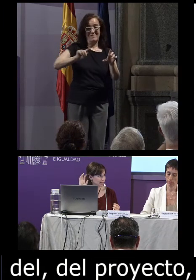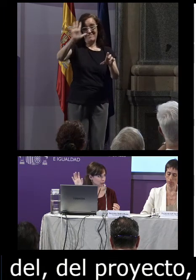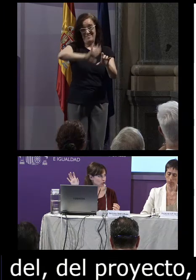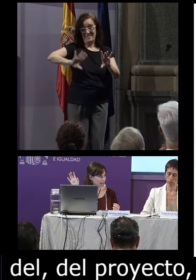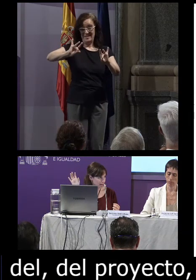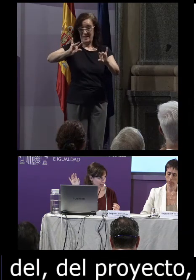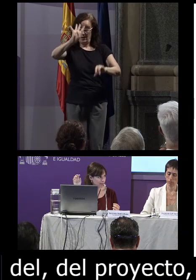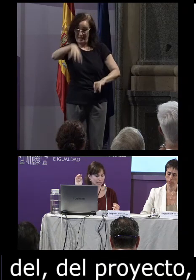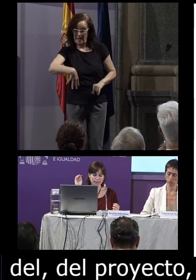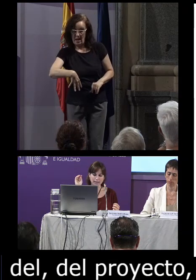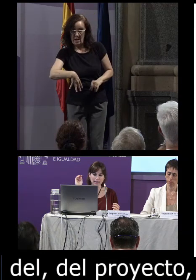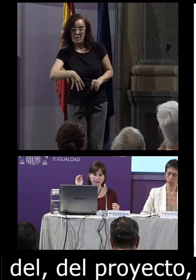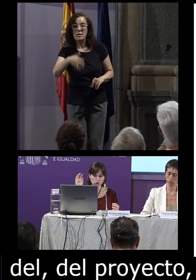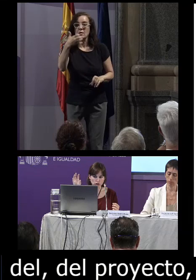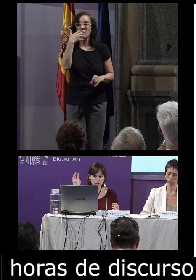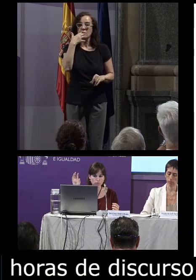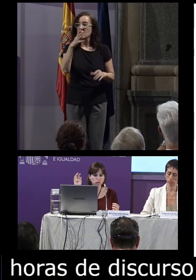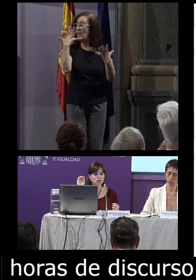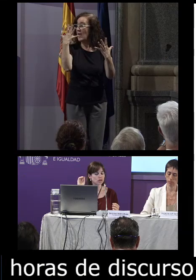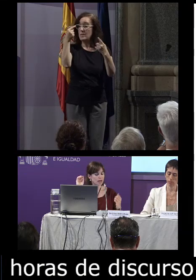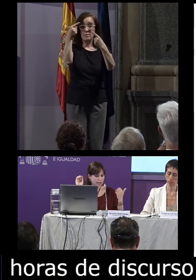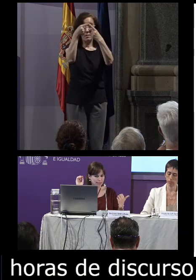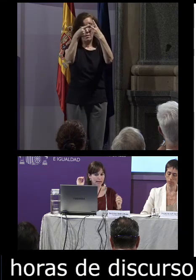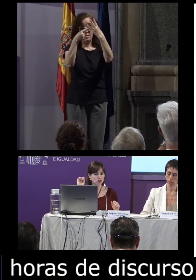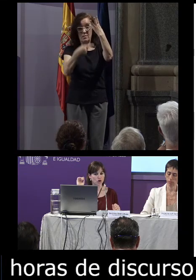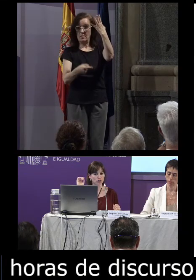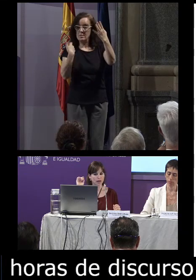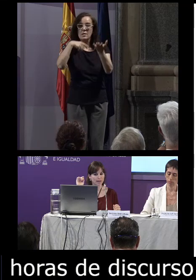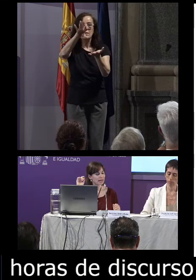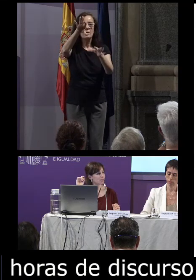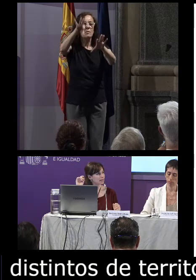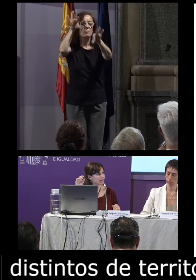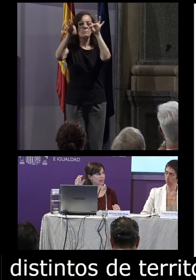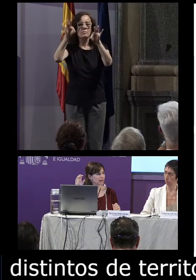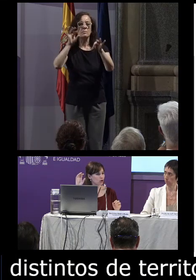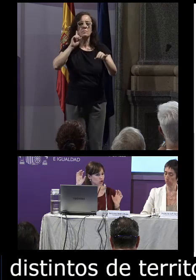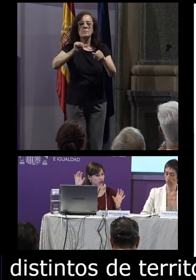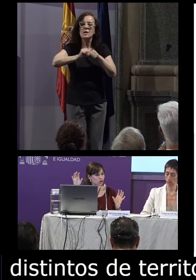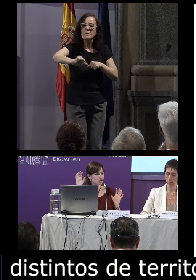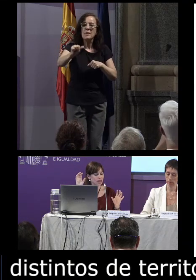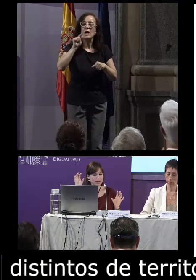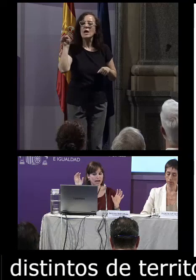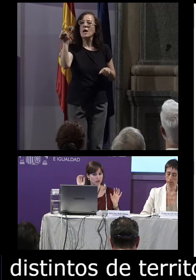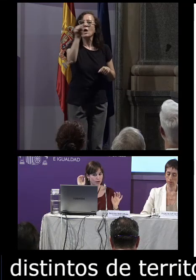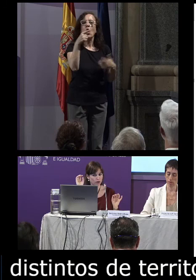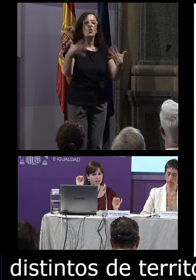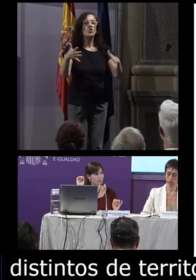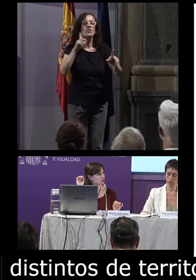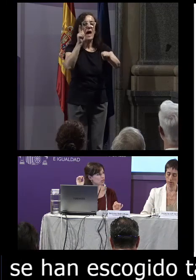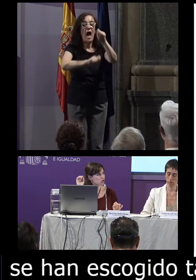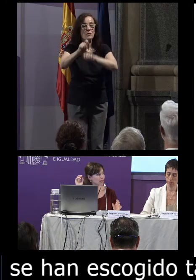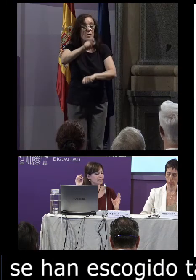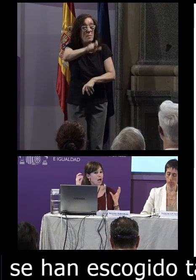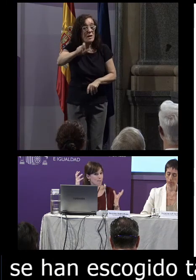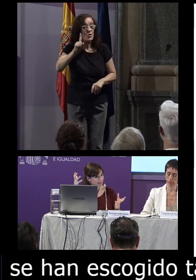territorio catalán estos 10 puntos se han escogido también a partir de los sitios donde había asociaciones de